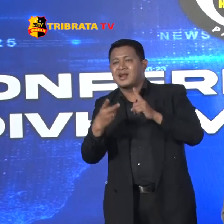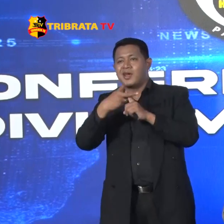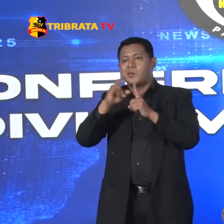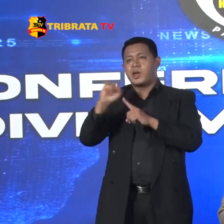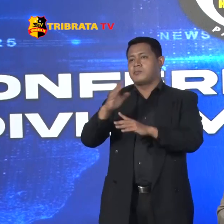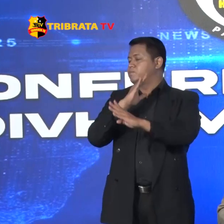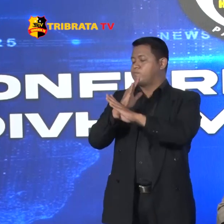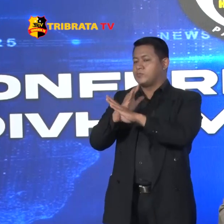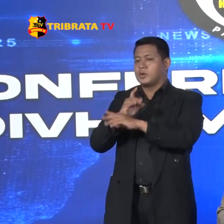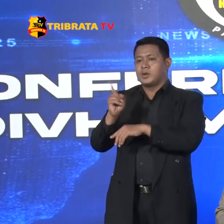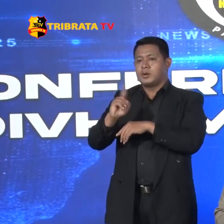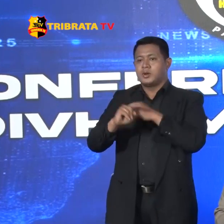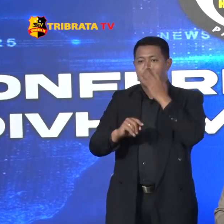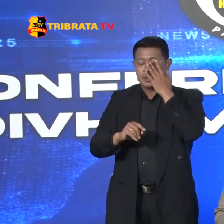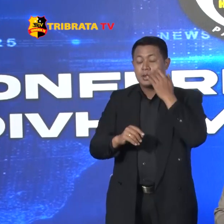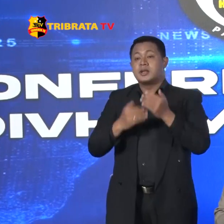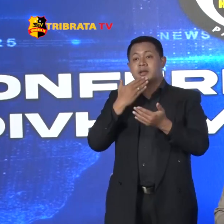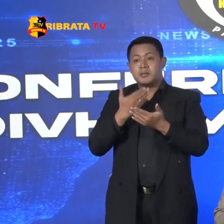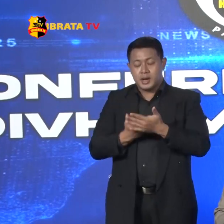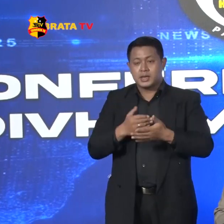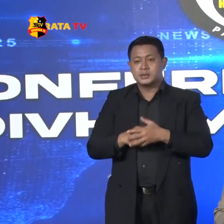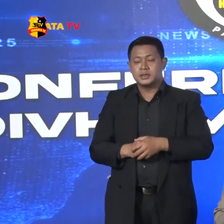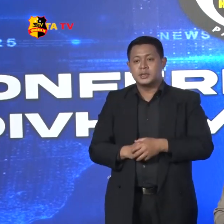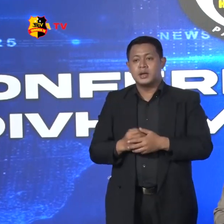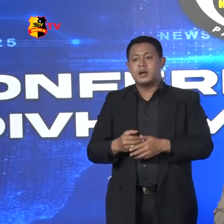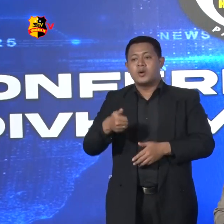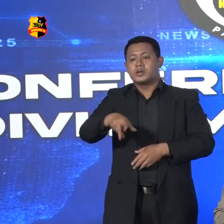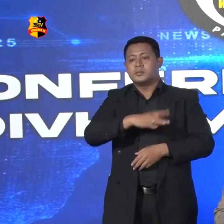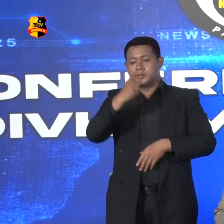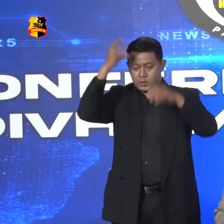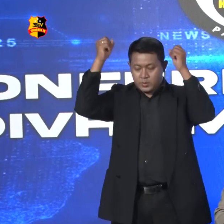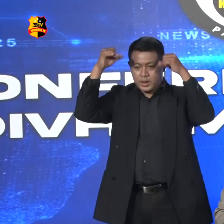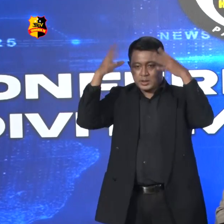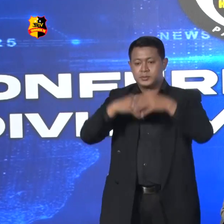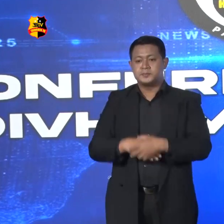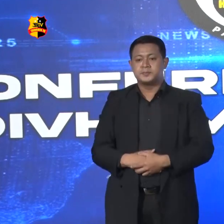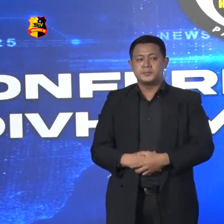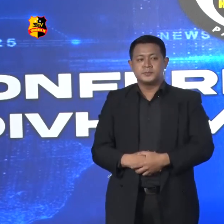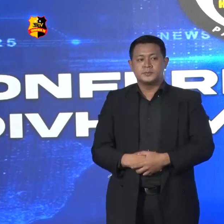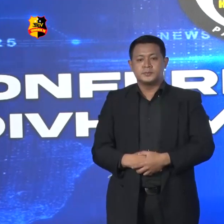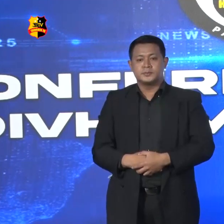Baik Terima kasih Sekali lagi Wassalamualaikum Warahmatullahi Wabarakatuh